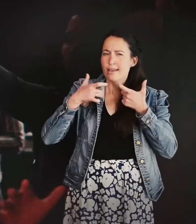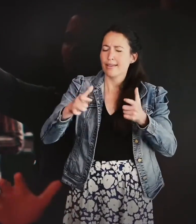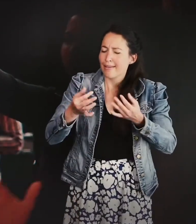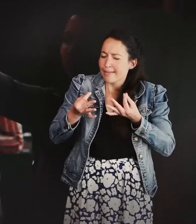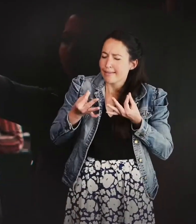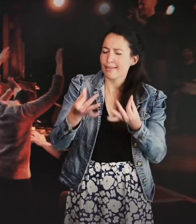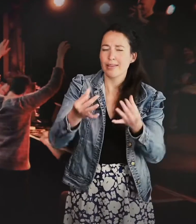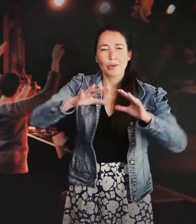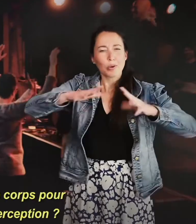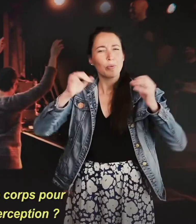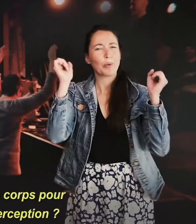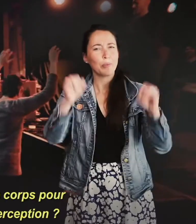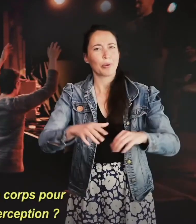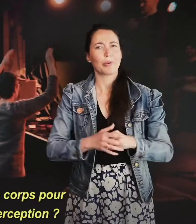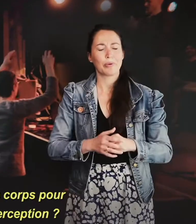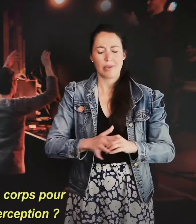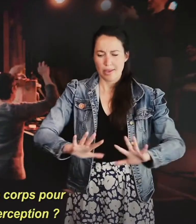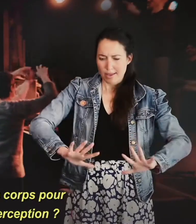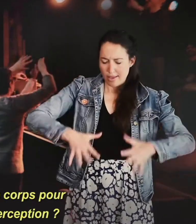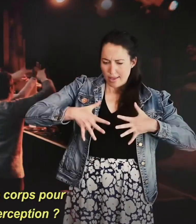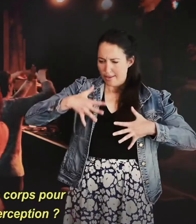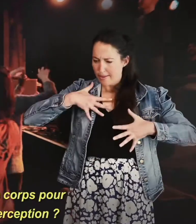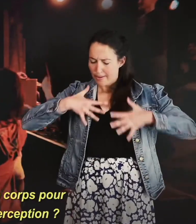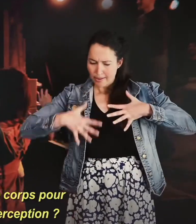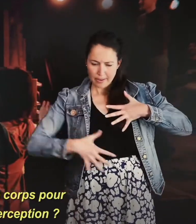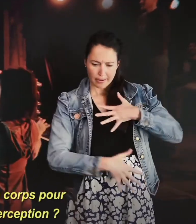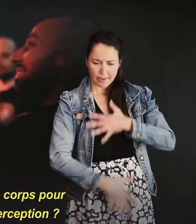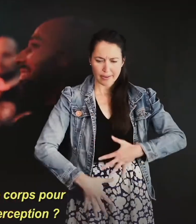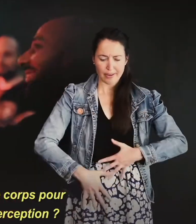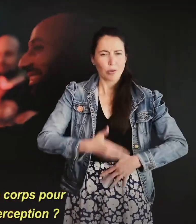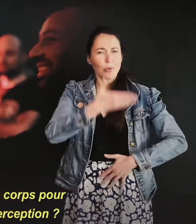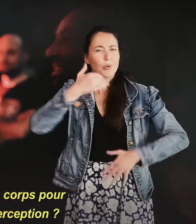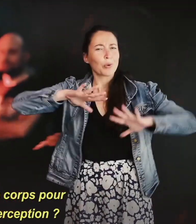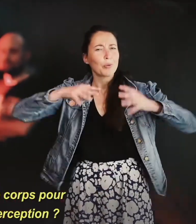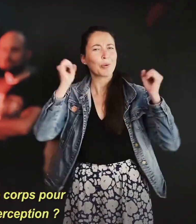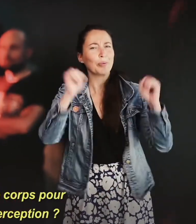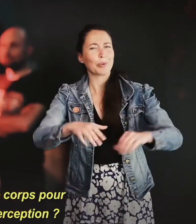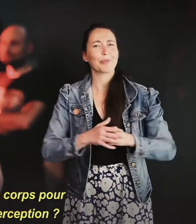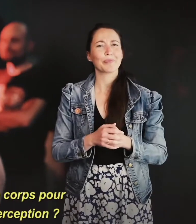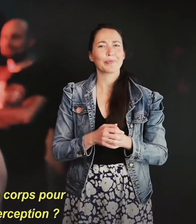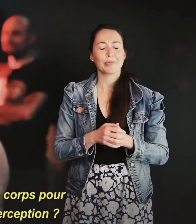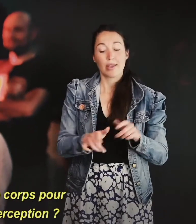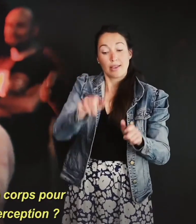Où placer les vibrations sur le corps pour profiter d'un maximum de perceptions ?